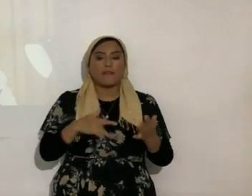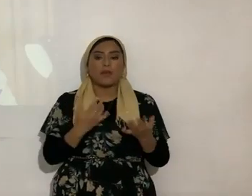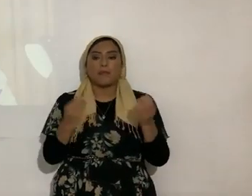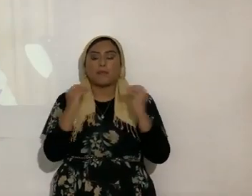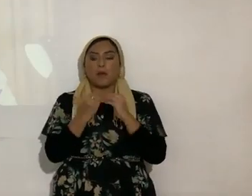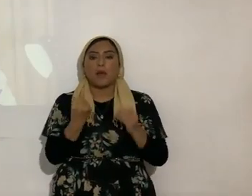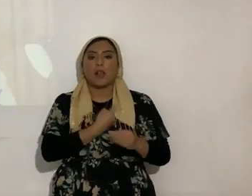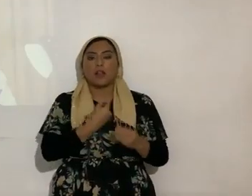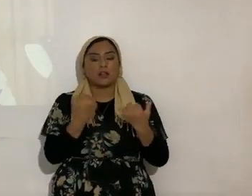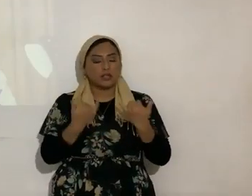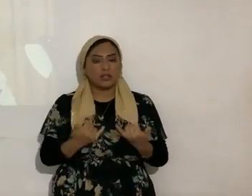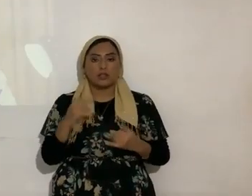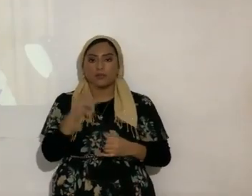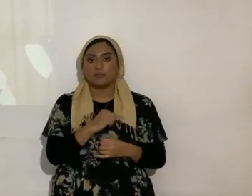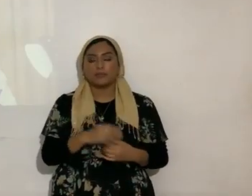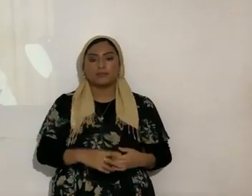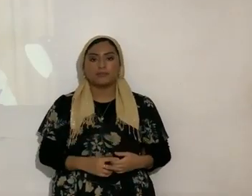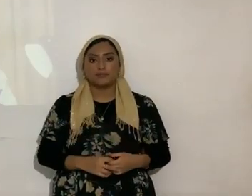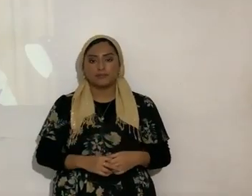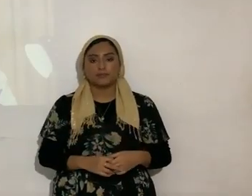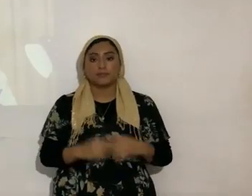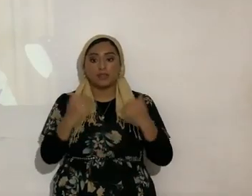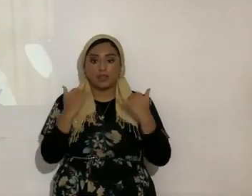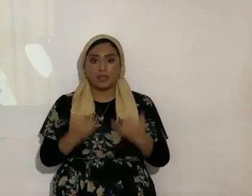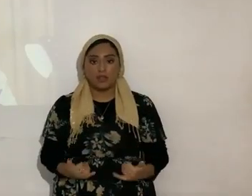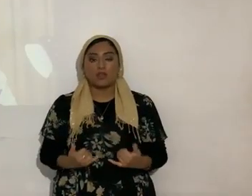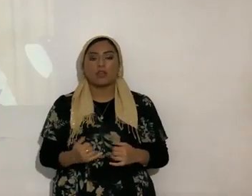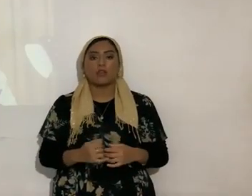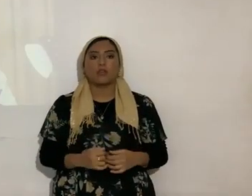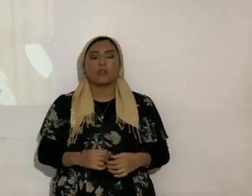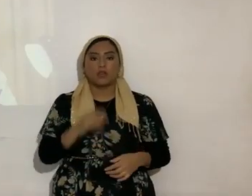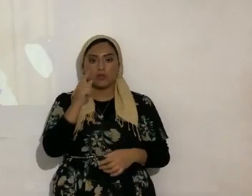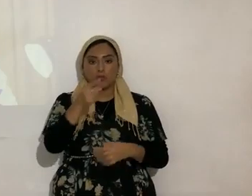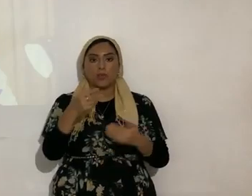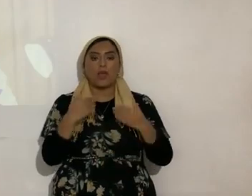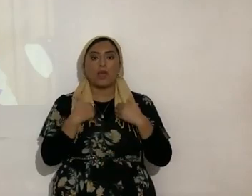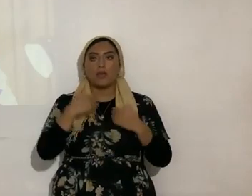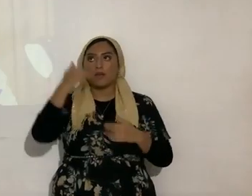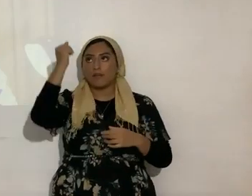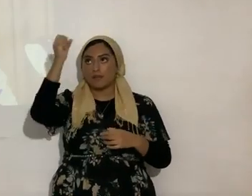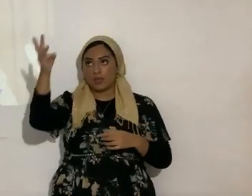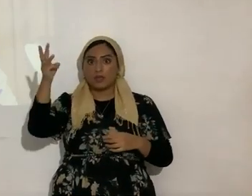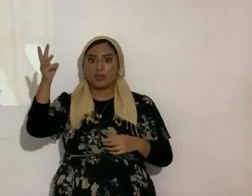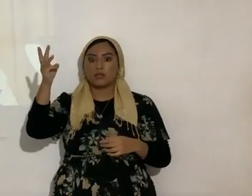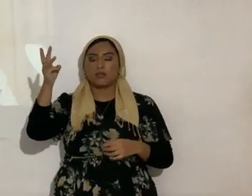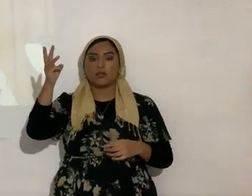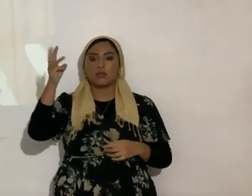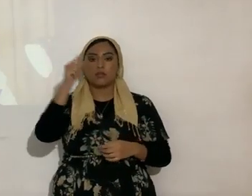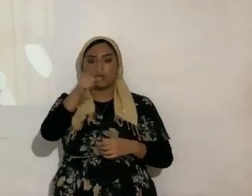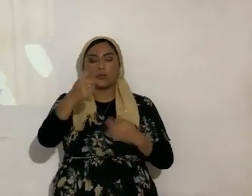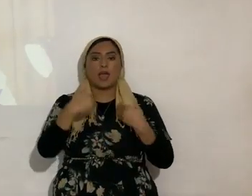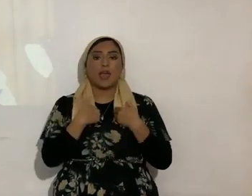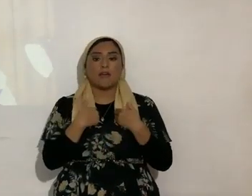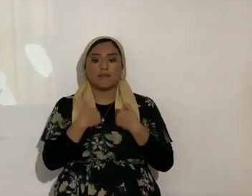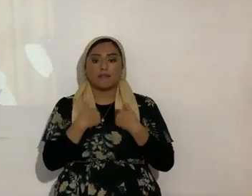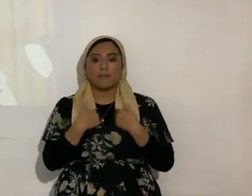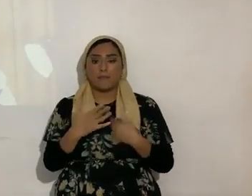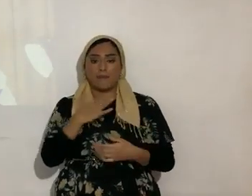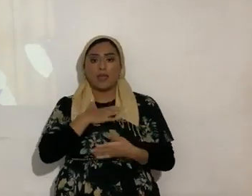ahora no ahora tienes a Yahshua tienes mi ayuda como